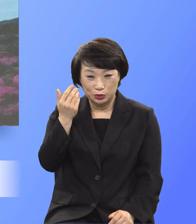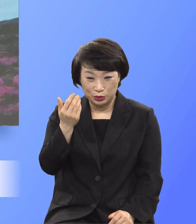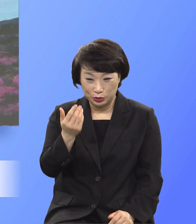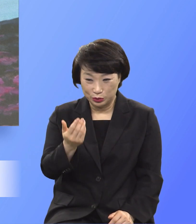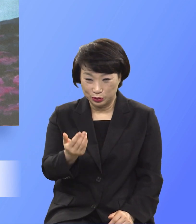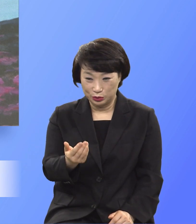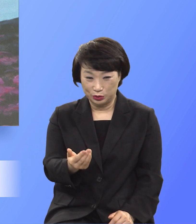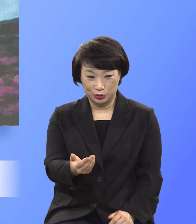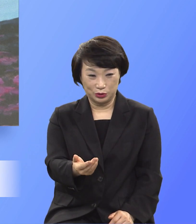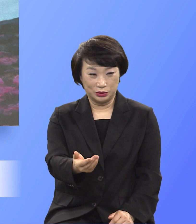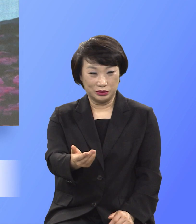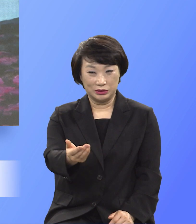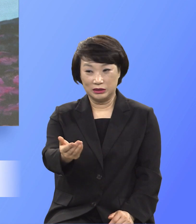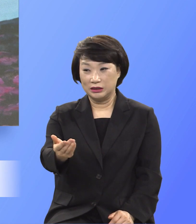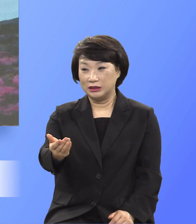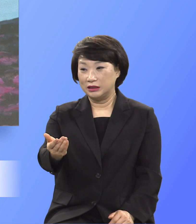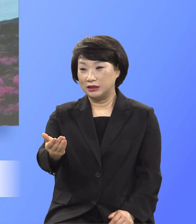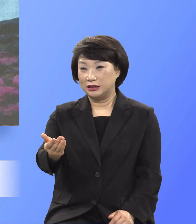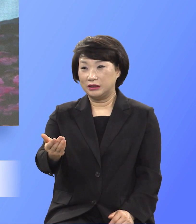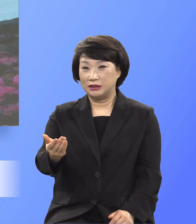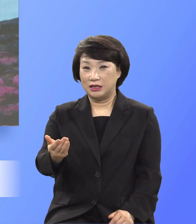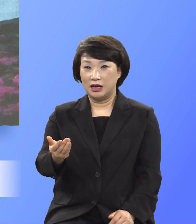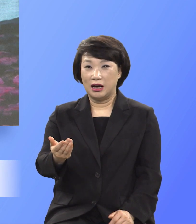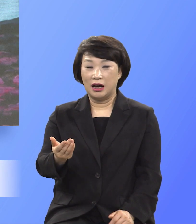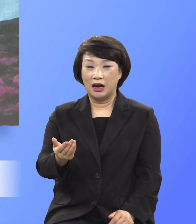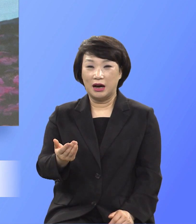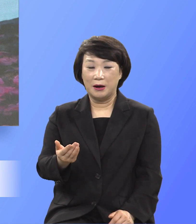죽느냐